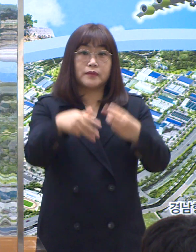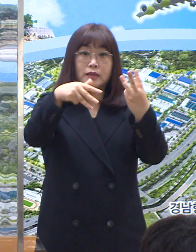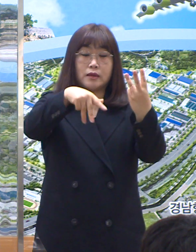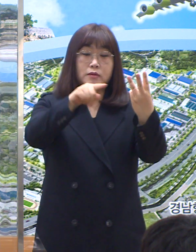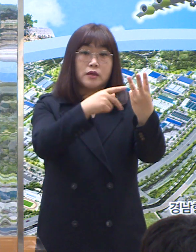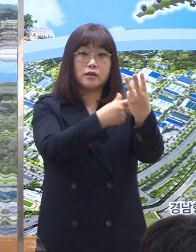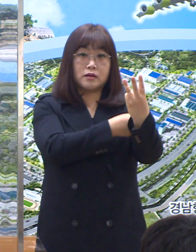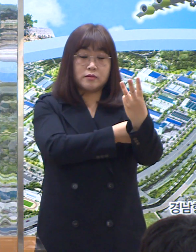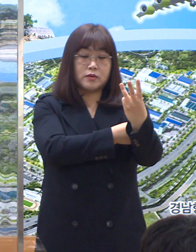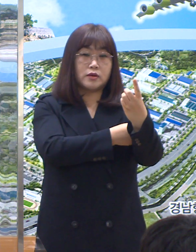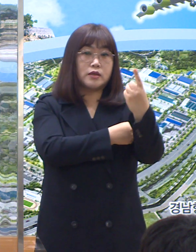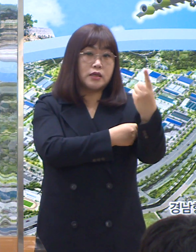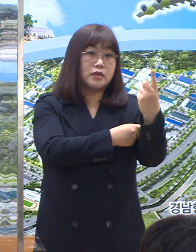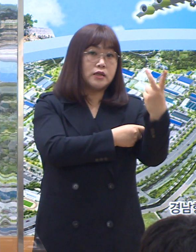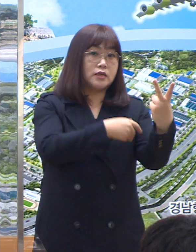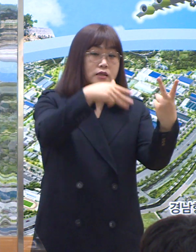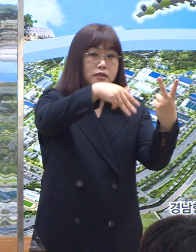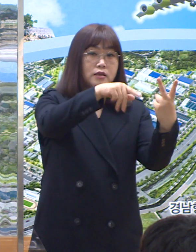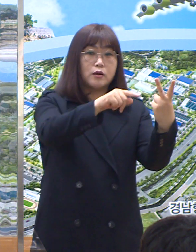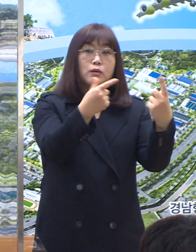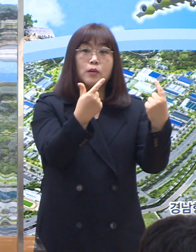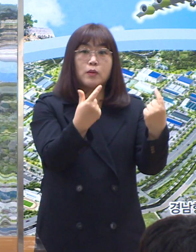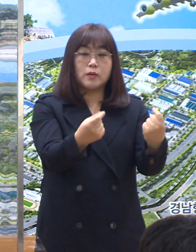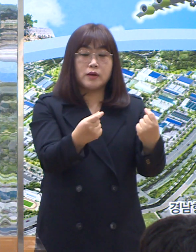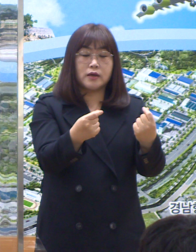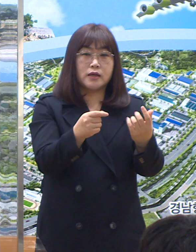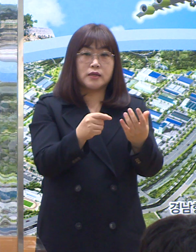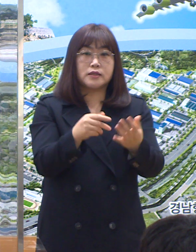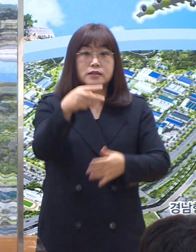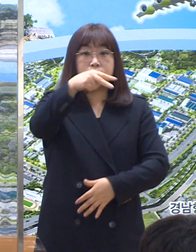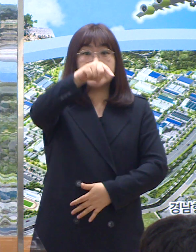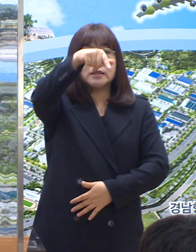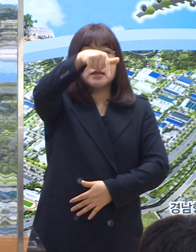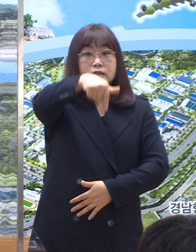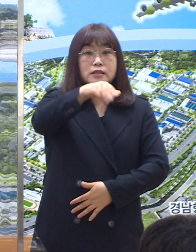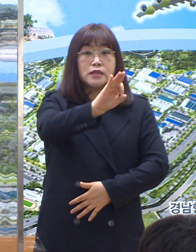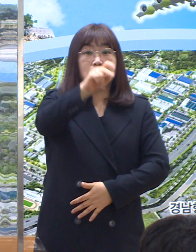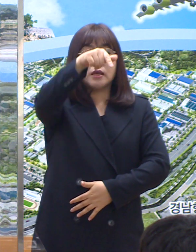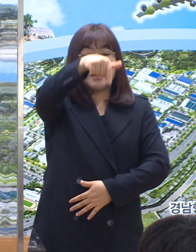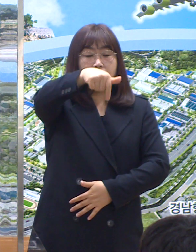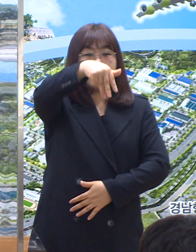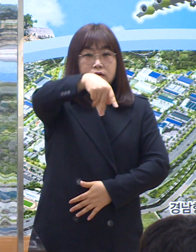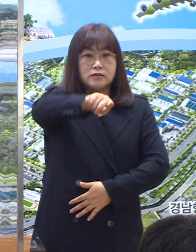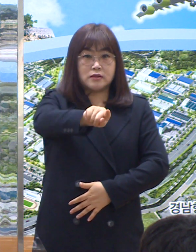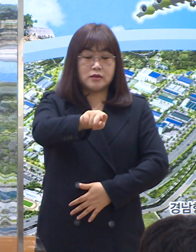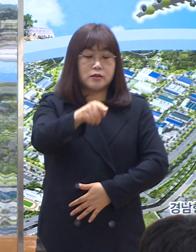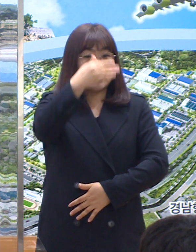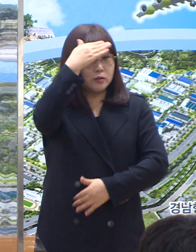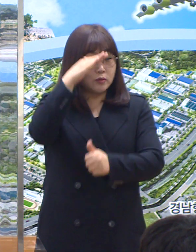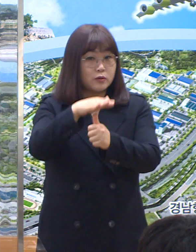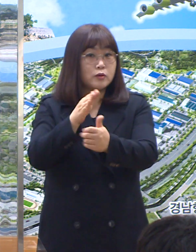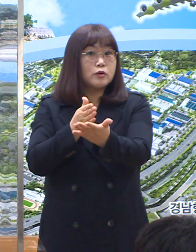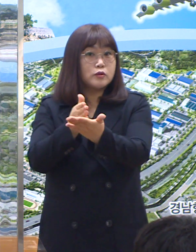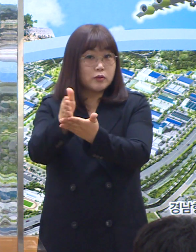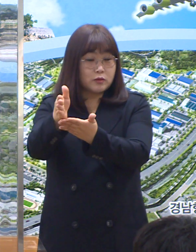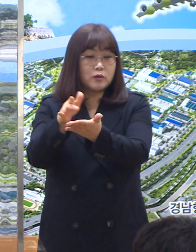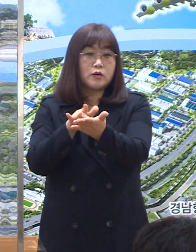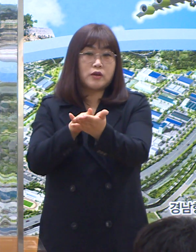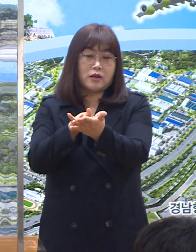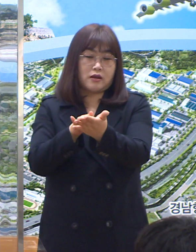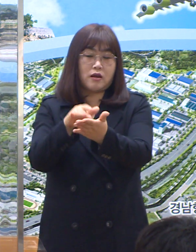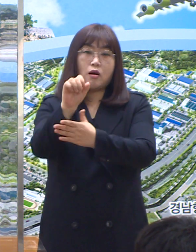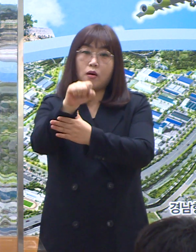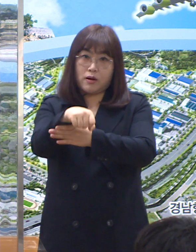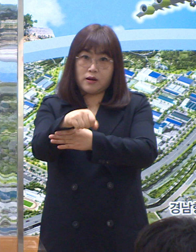접종은 1, 2차와 동일하게 식약처에서 청소년 대상으로 허가된 화이자 백신으로 진행되며